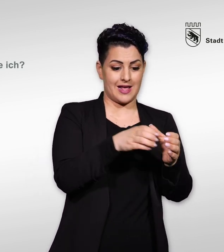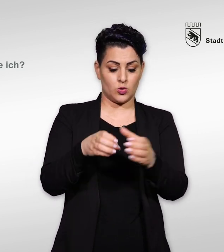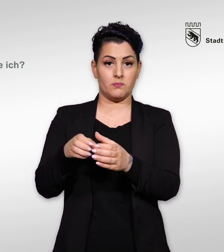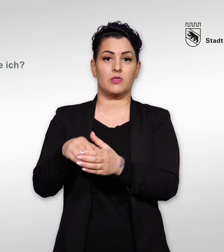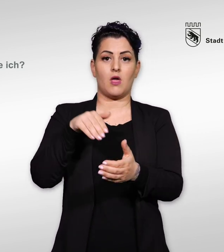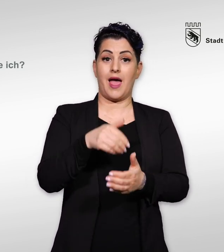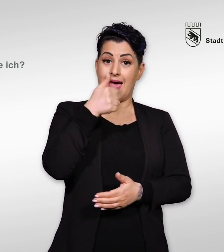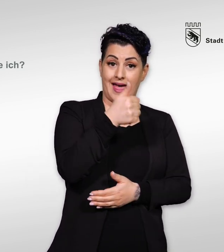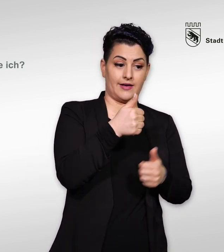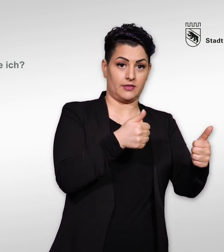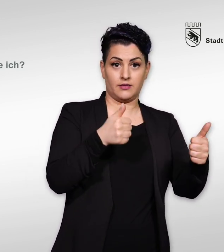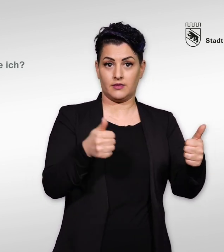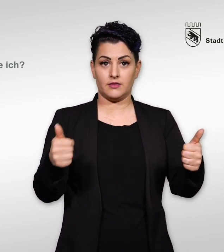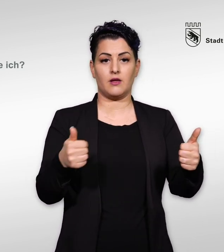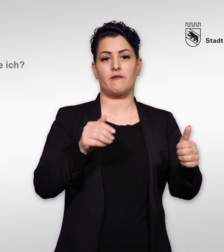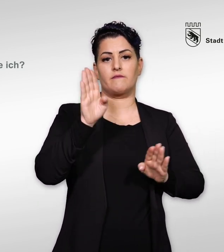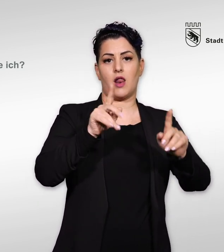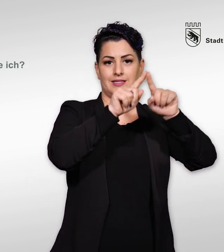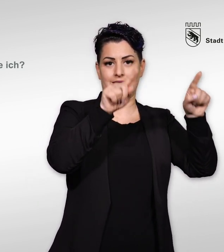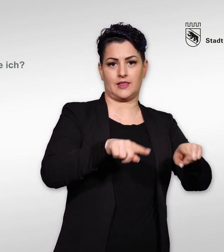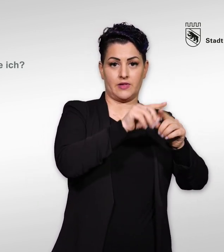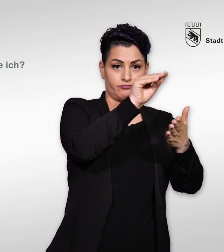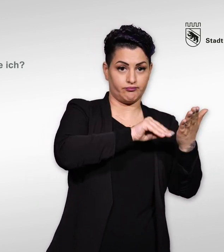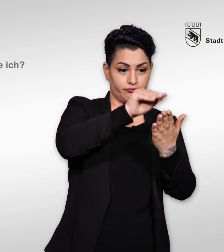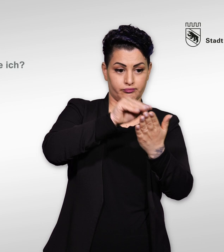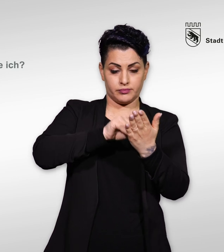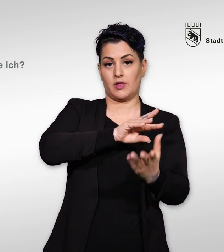Stimmkuvert. Das ist das kleinere Kuvert mit den Löchern.